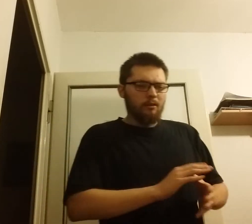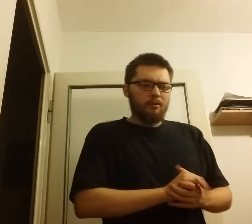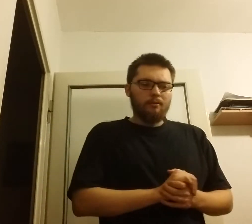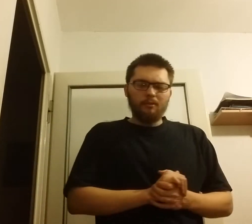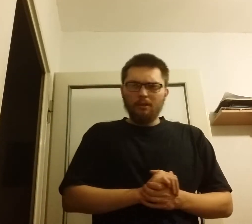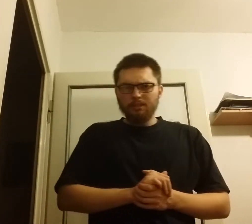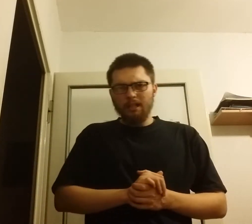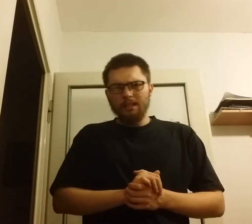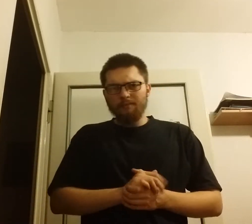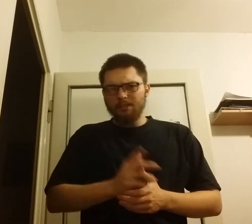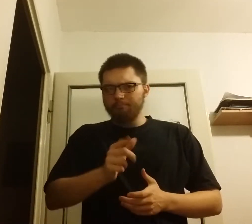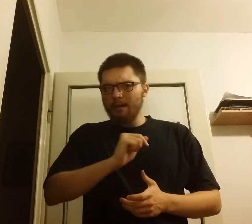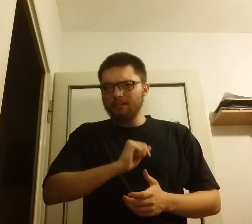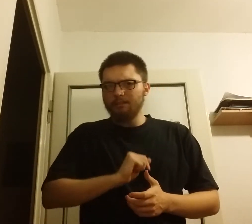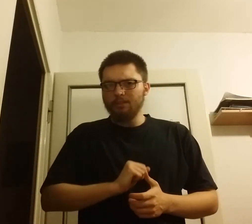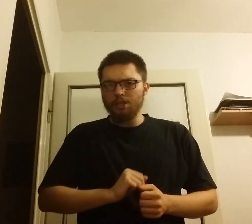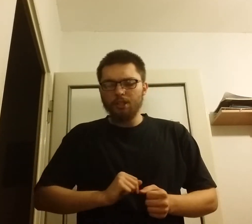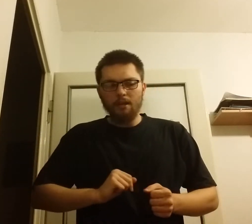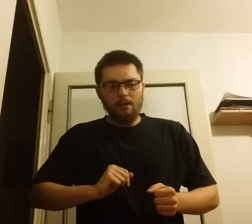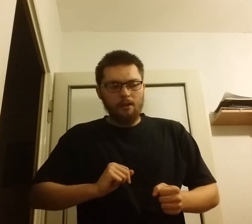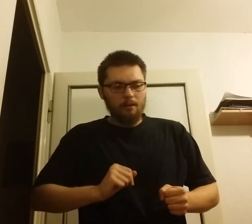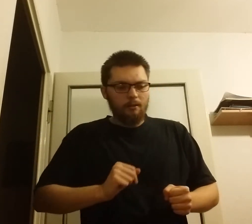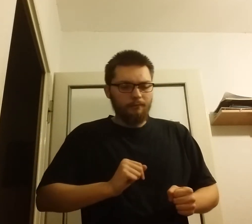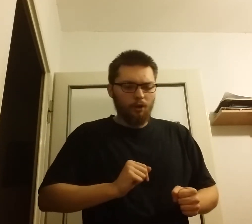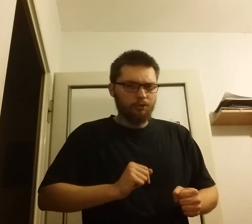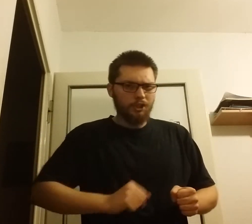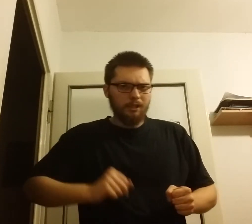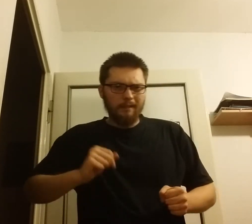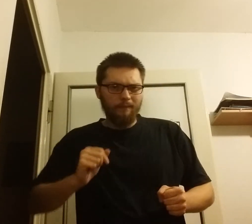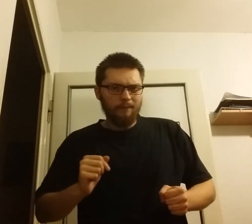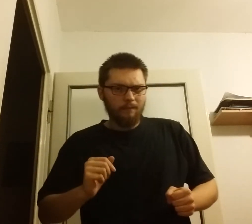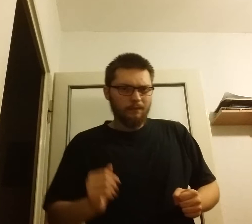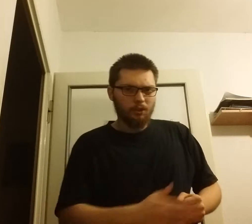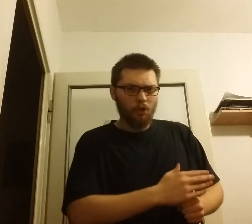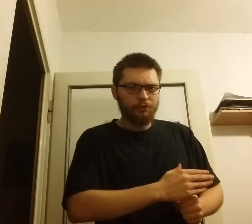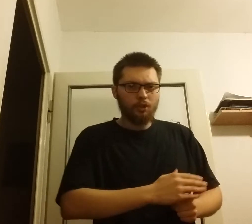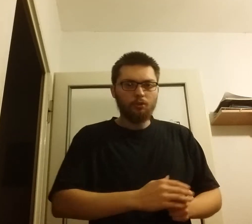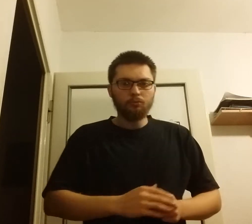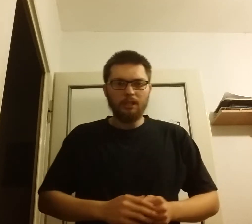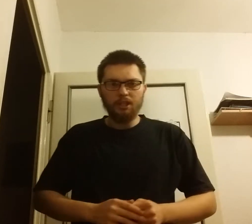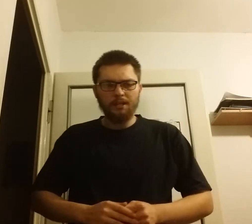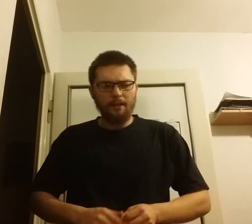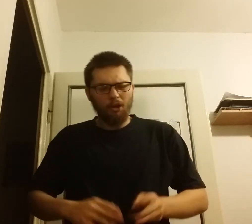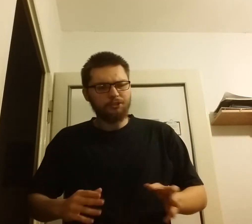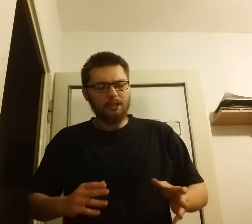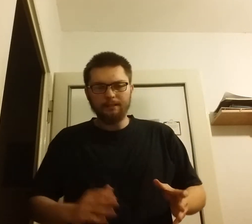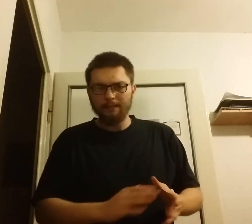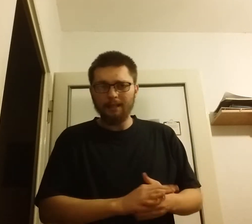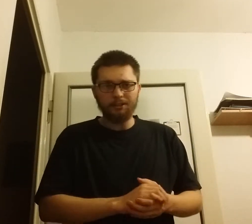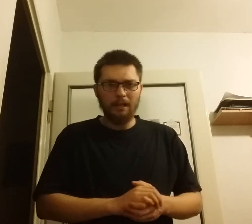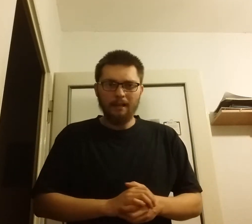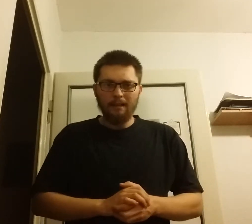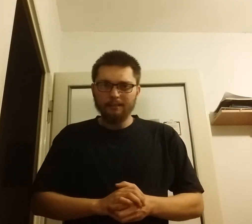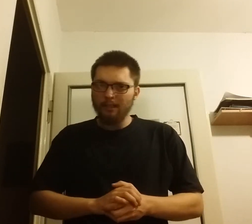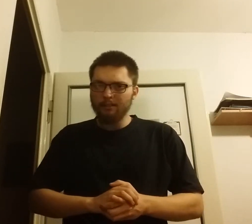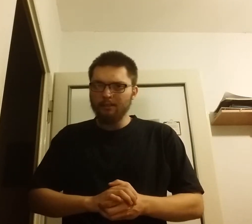a nawet parę dni wcześniej wychodzi kontr uderzenie kontr natarcie znad